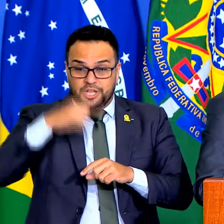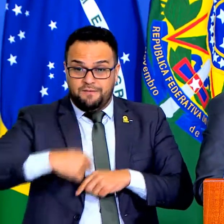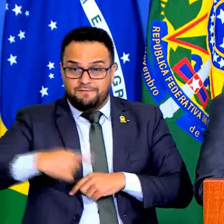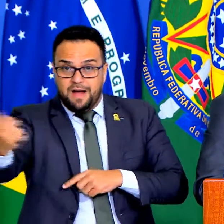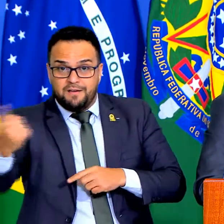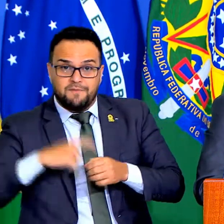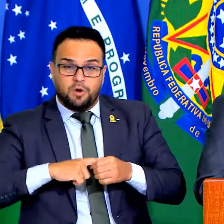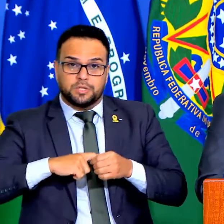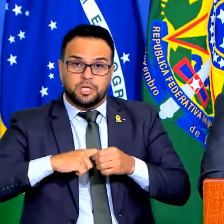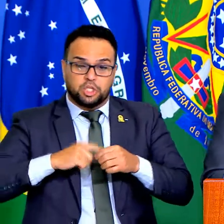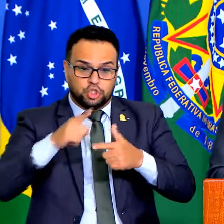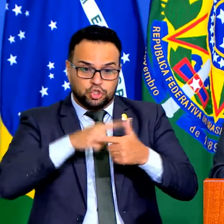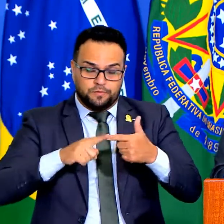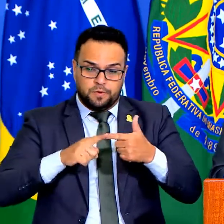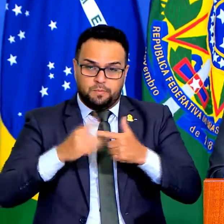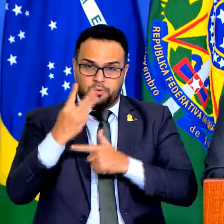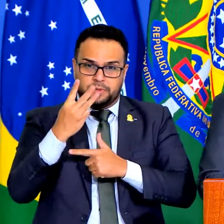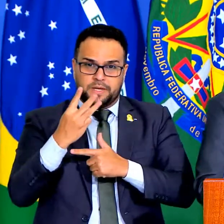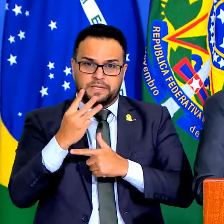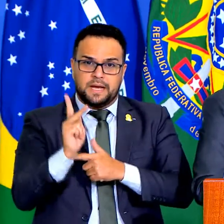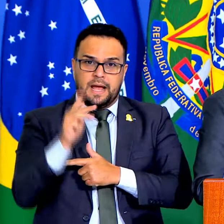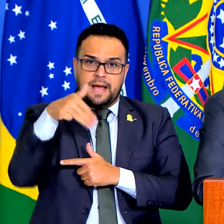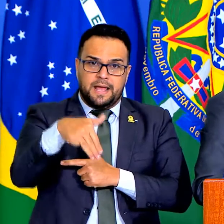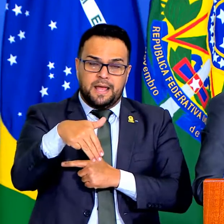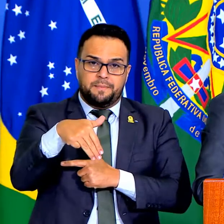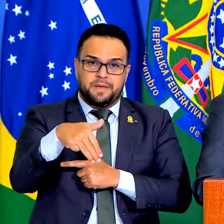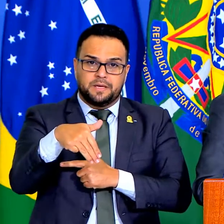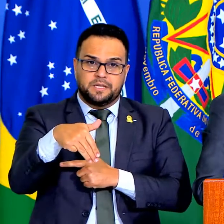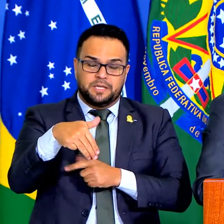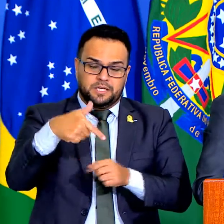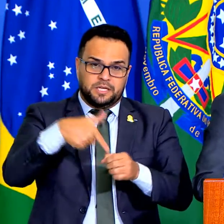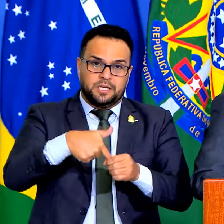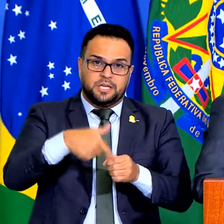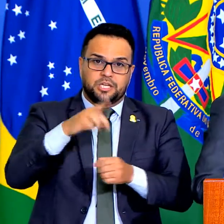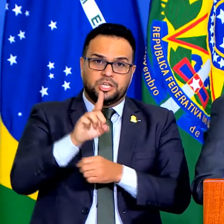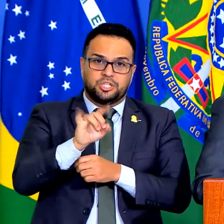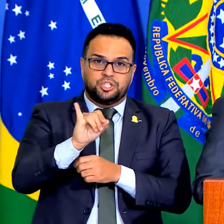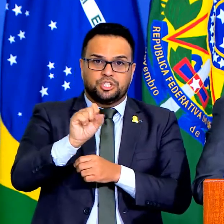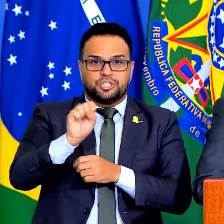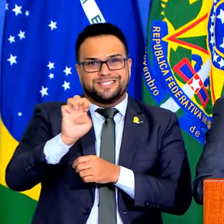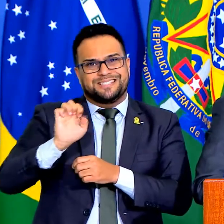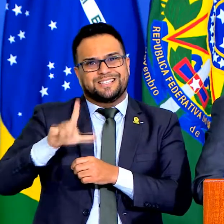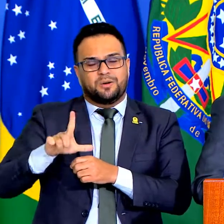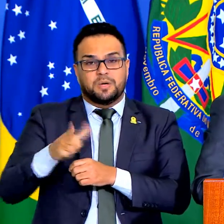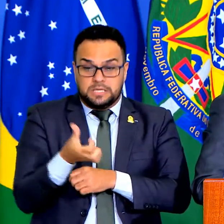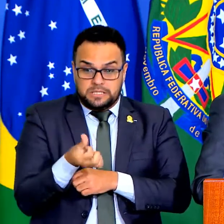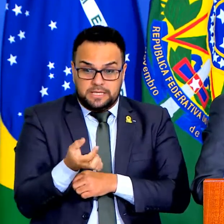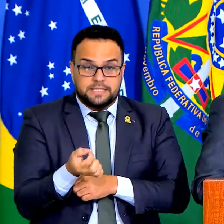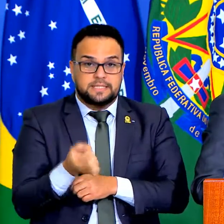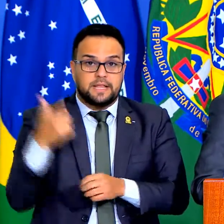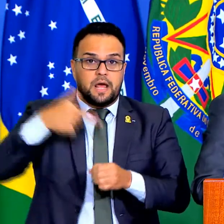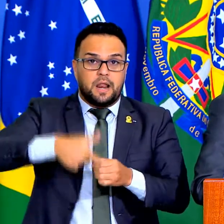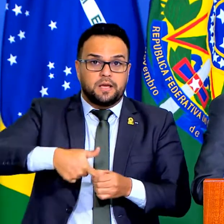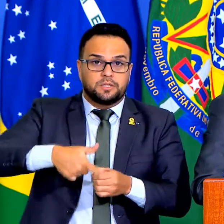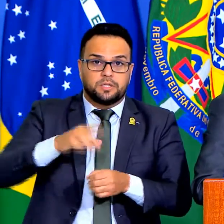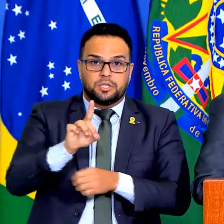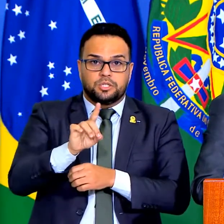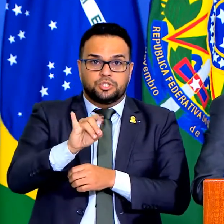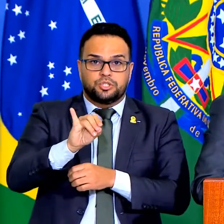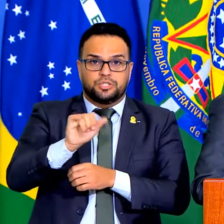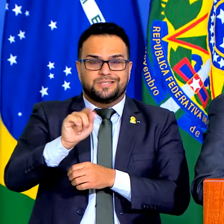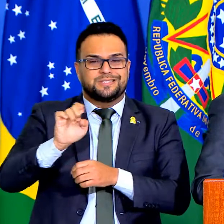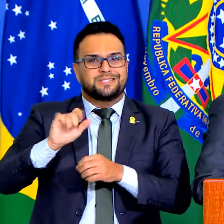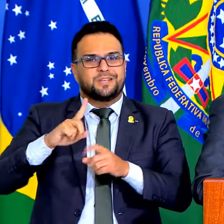por 3 quilômetros por litro de diesel, são 60 litros de diesel, mais desgaste de material, de